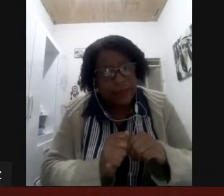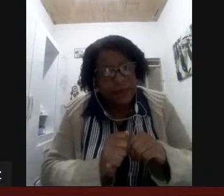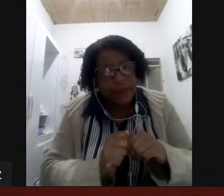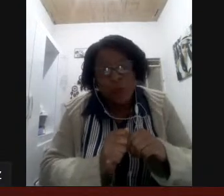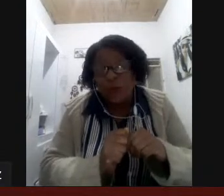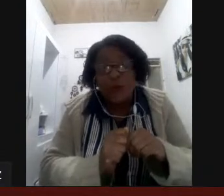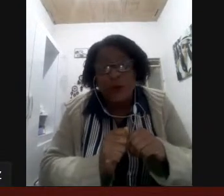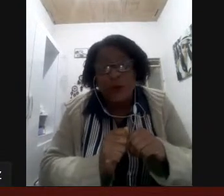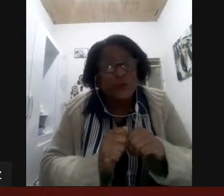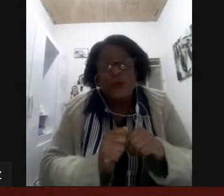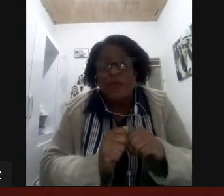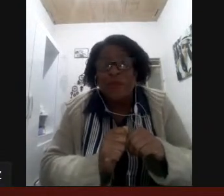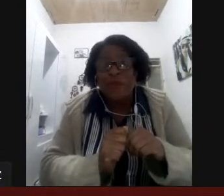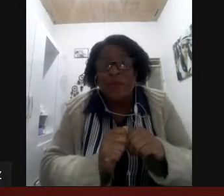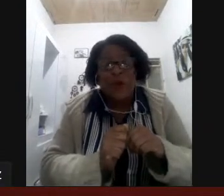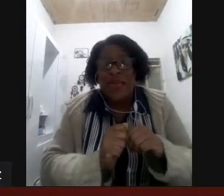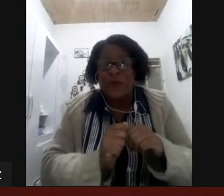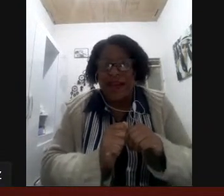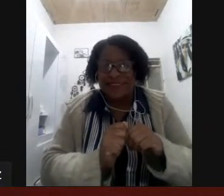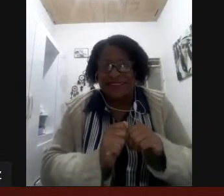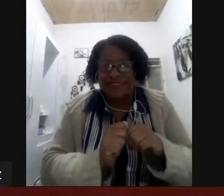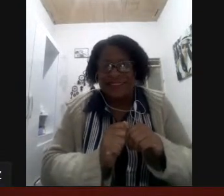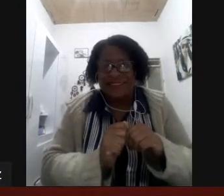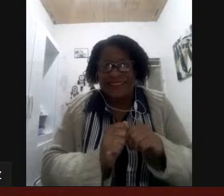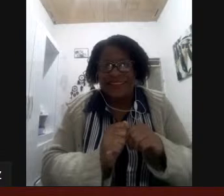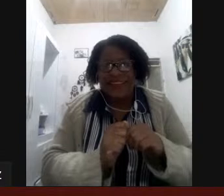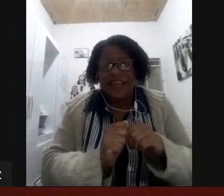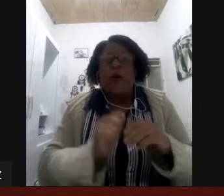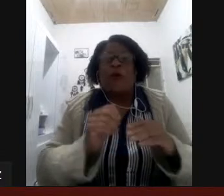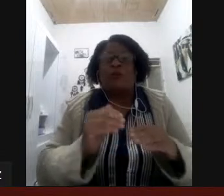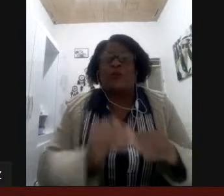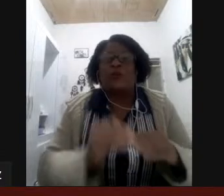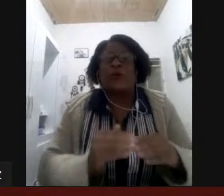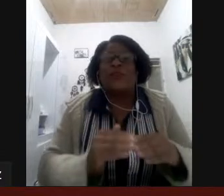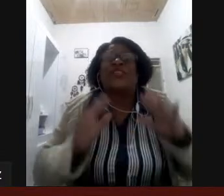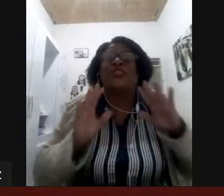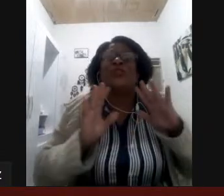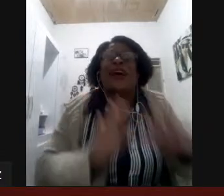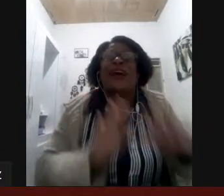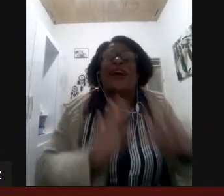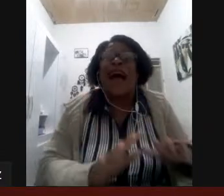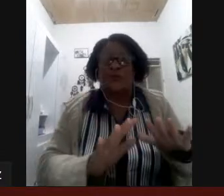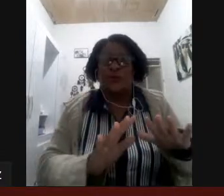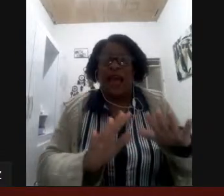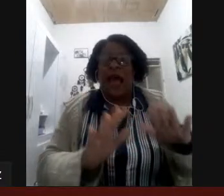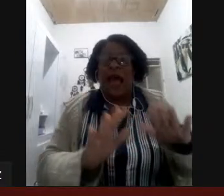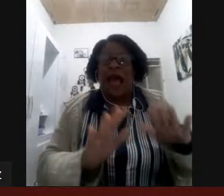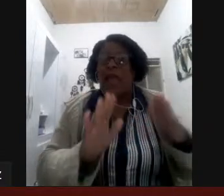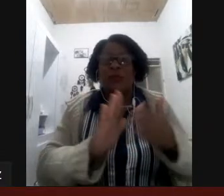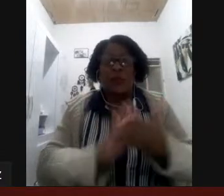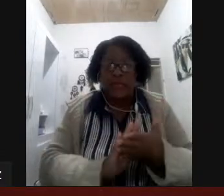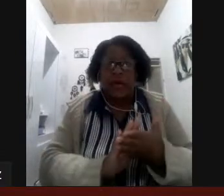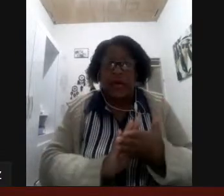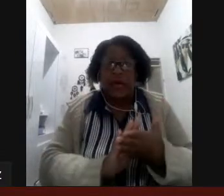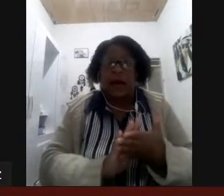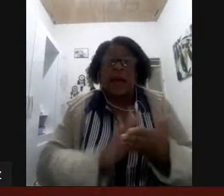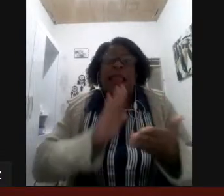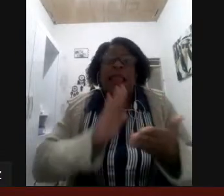porque o surdo não aprende na escola regular o surdo ele é jogado a inclusão é linda lê